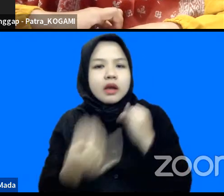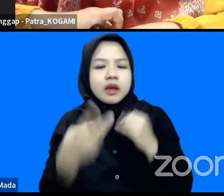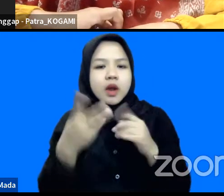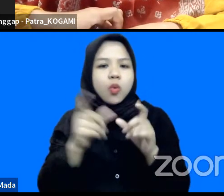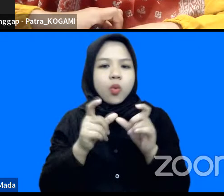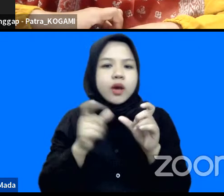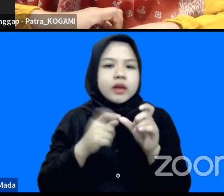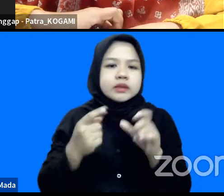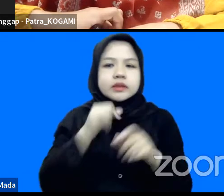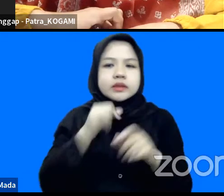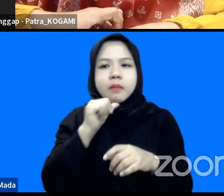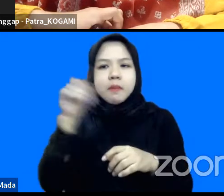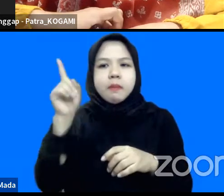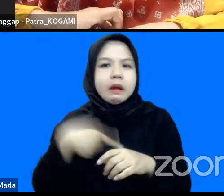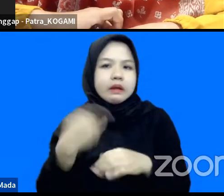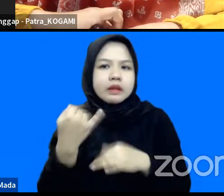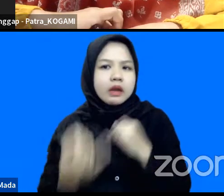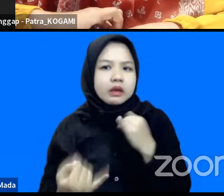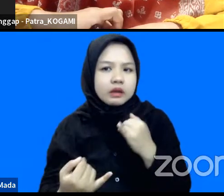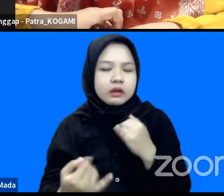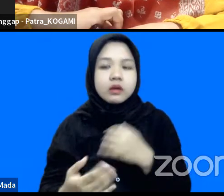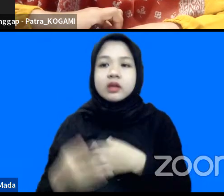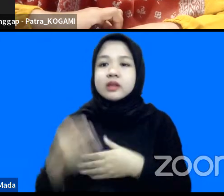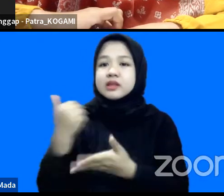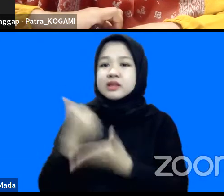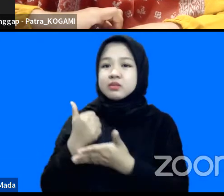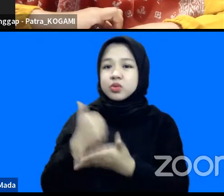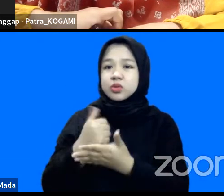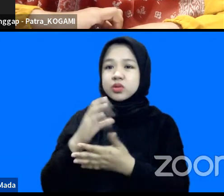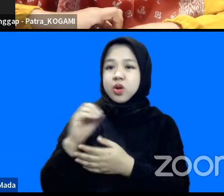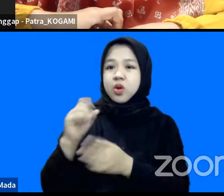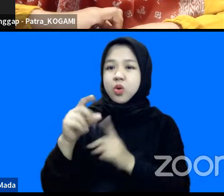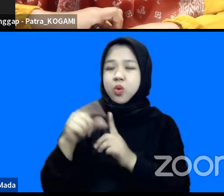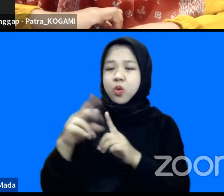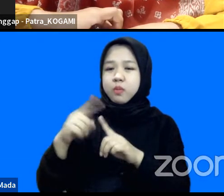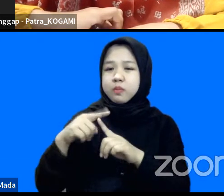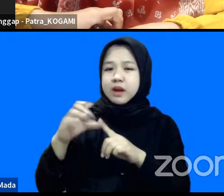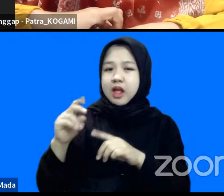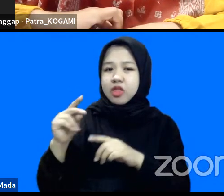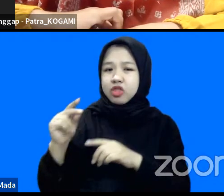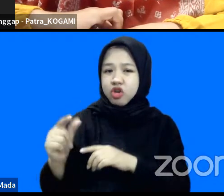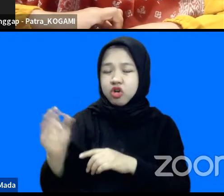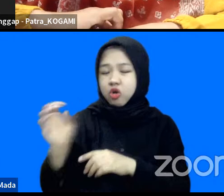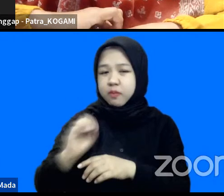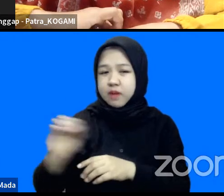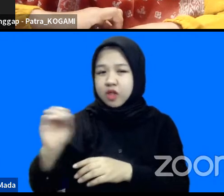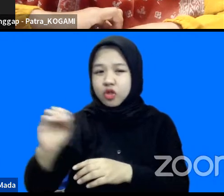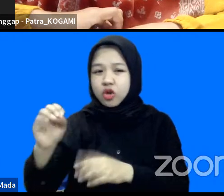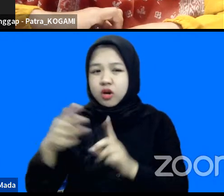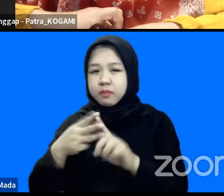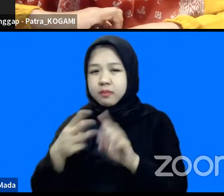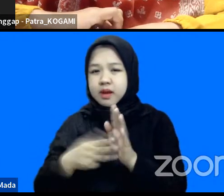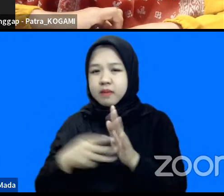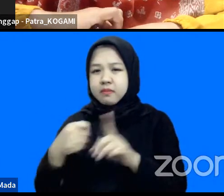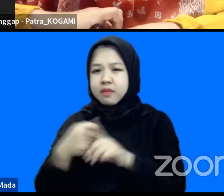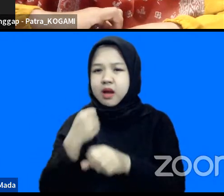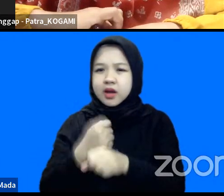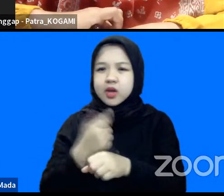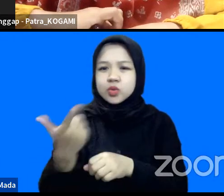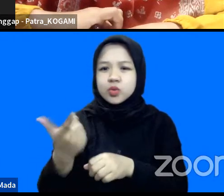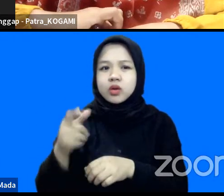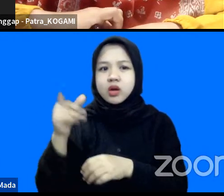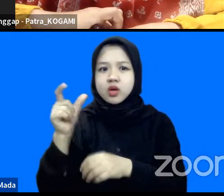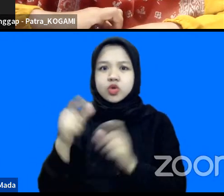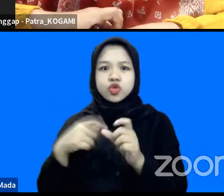produk peringatan dini tsunami sebetulnya operator BMKG juga end user ada situasi sosial tertentu yang mereka harus lewati yang harus mereka